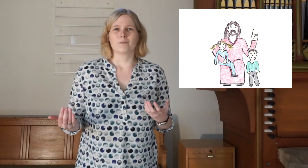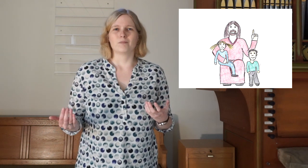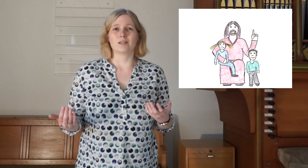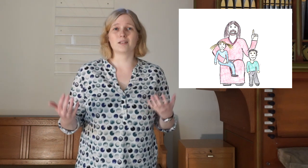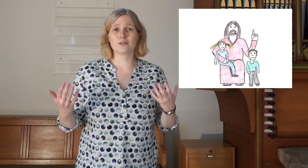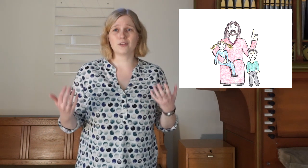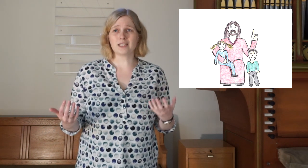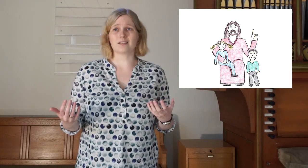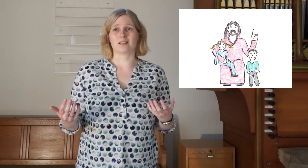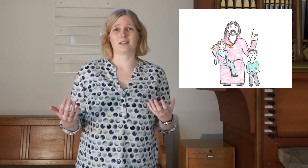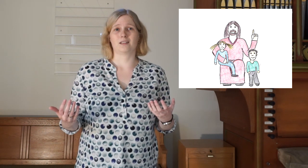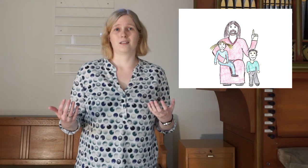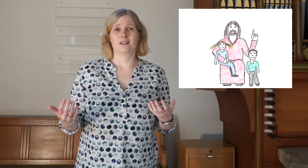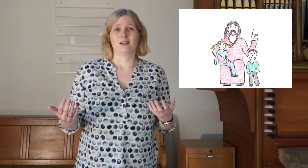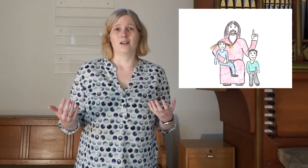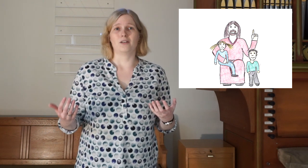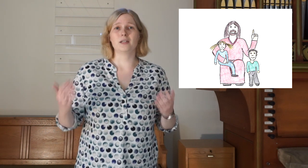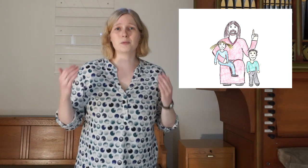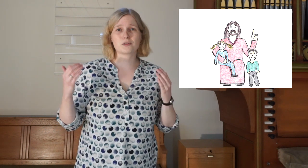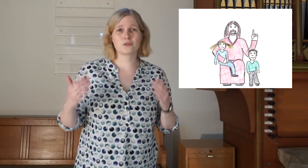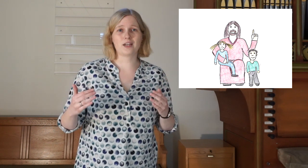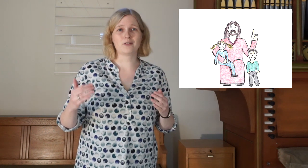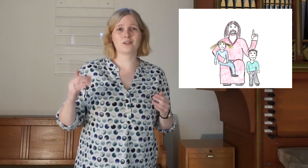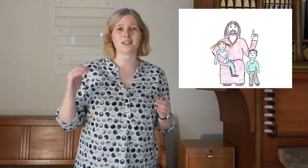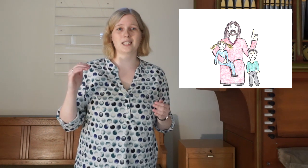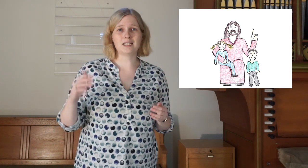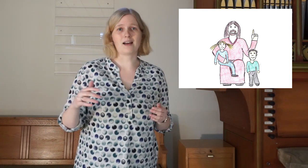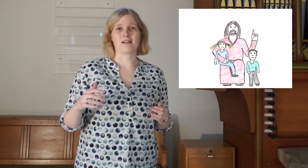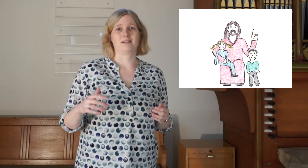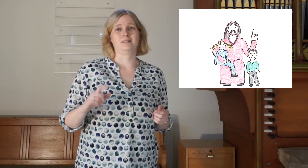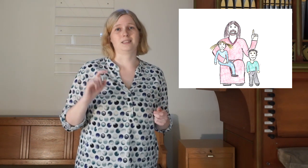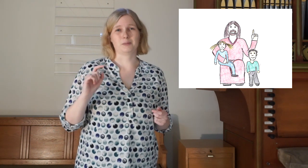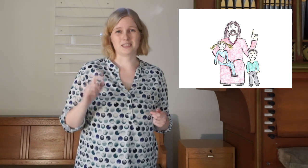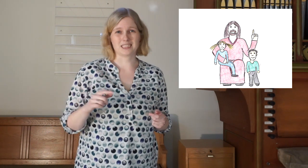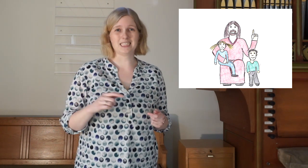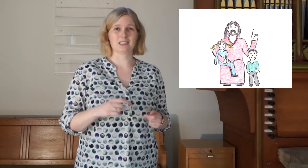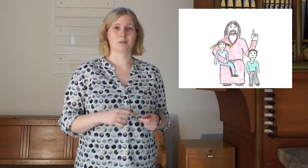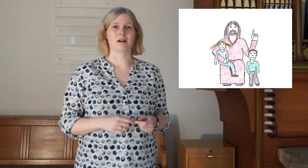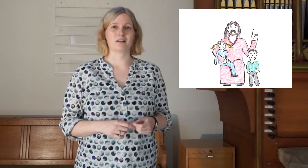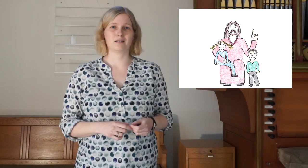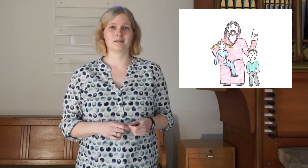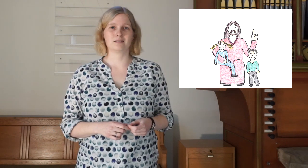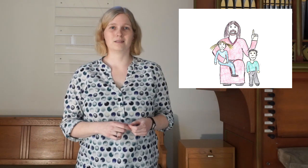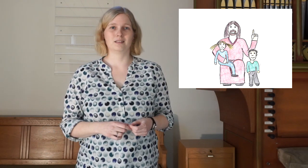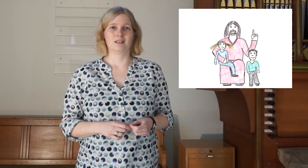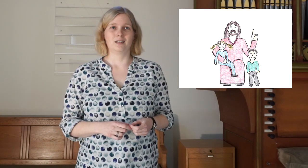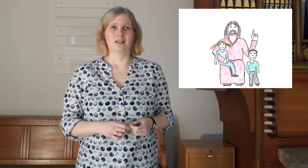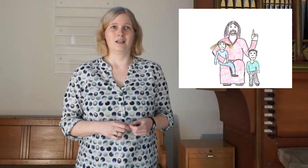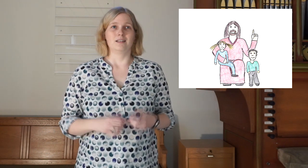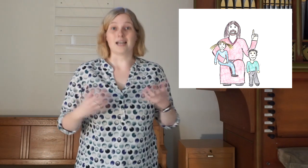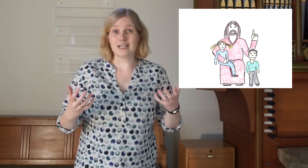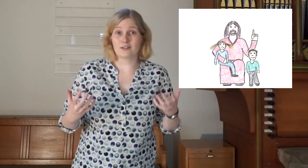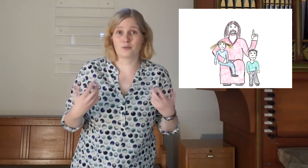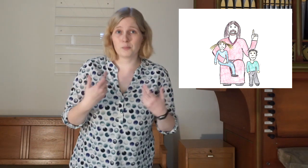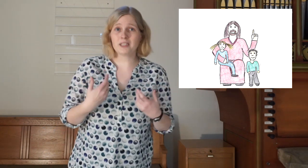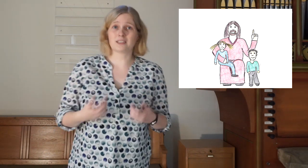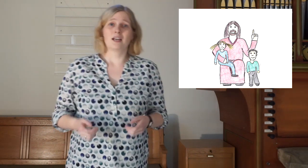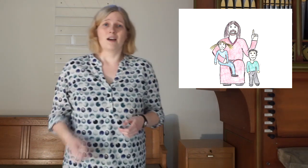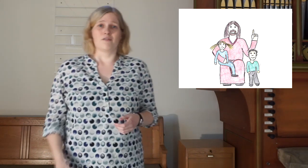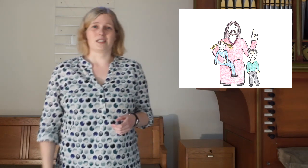Die sind wichtig. Und ihr müsst so werden wie die Kinder, damit ihr es richtig macht. Da ist für mich was